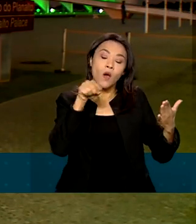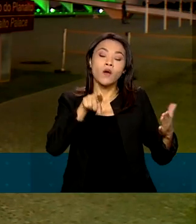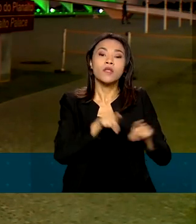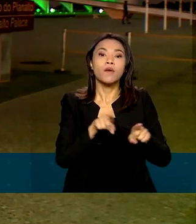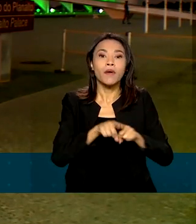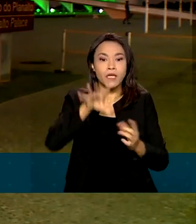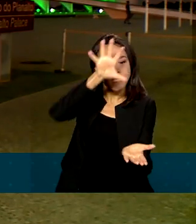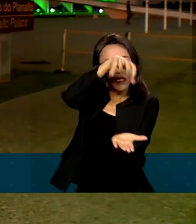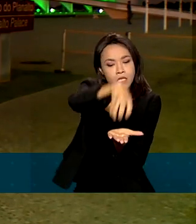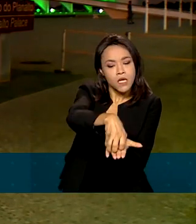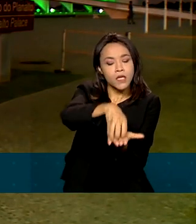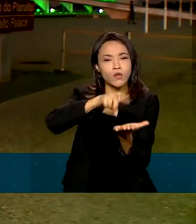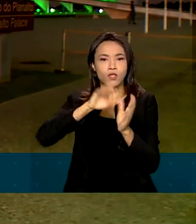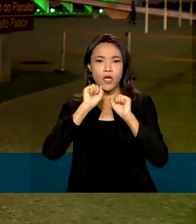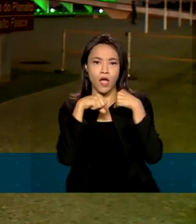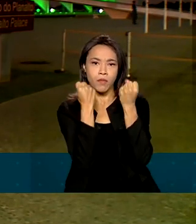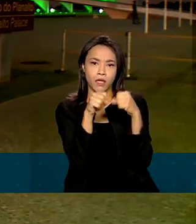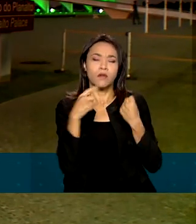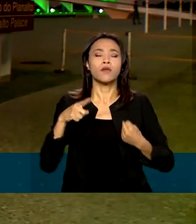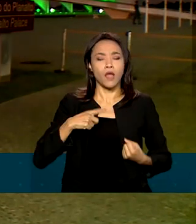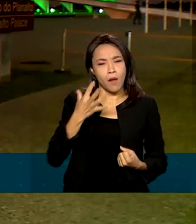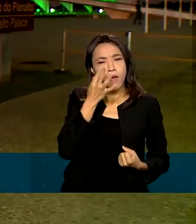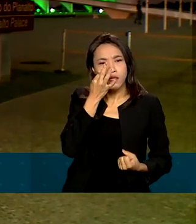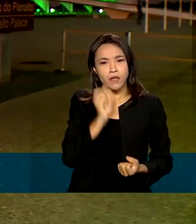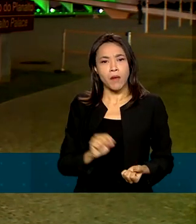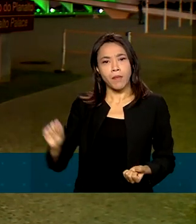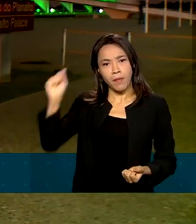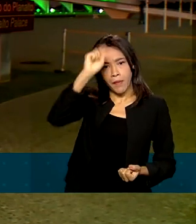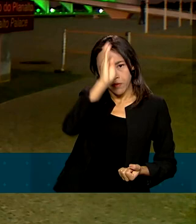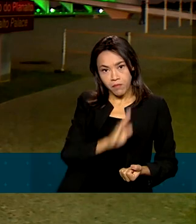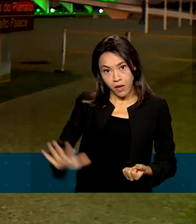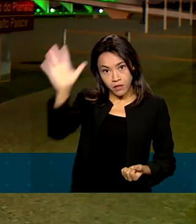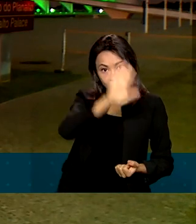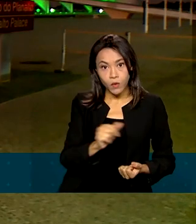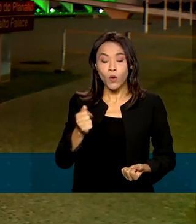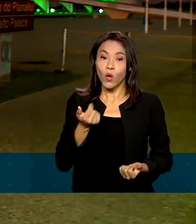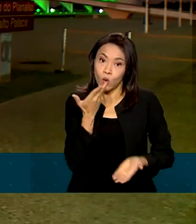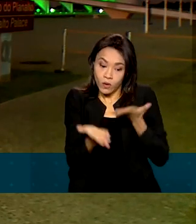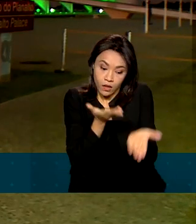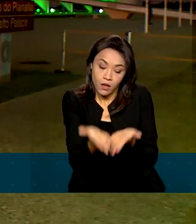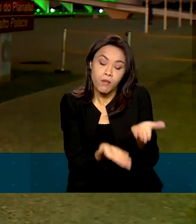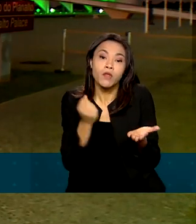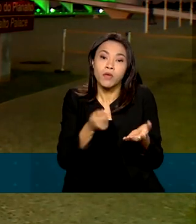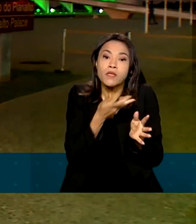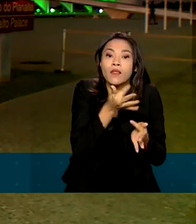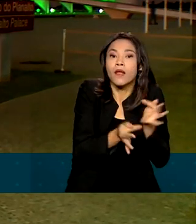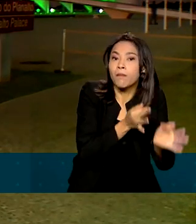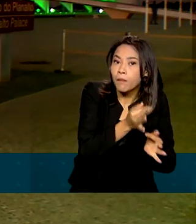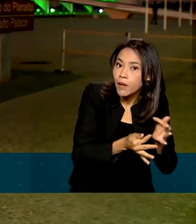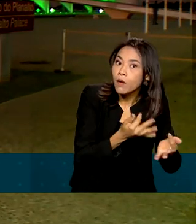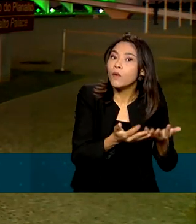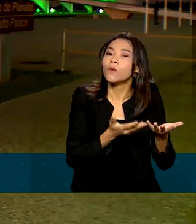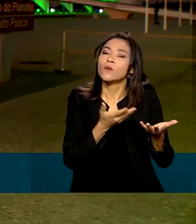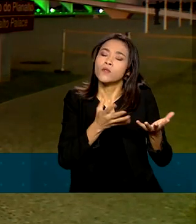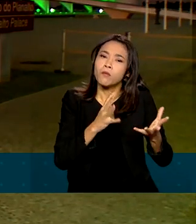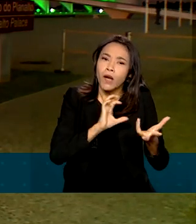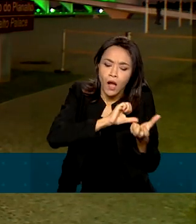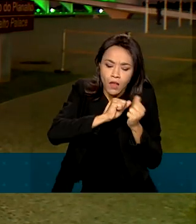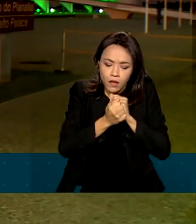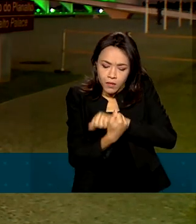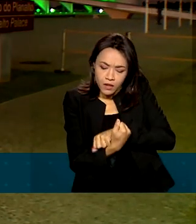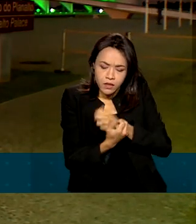em reabilitação, presentes em todos os estados brasileiros. O tratamento pode ser terapêutico, reabilitador ou